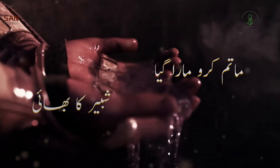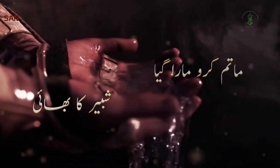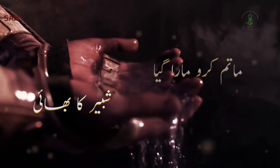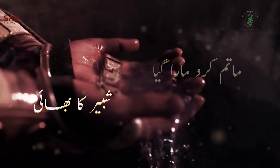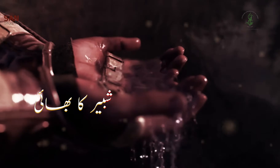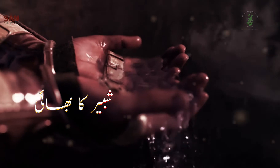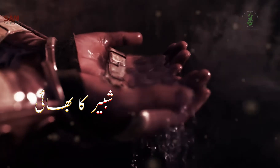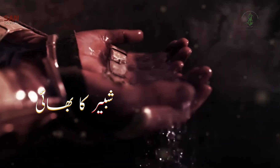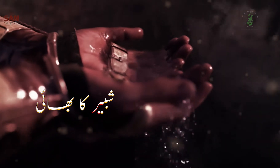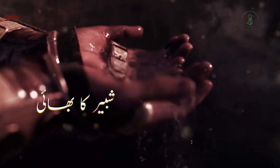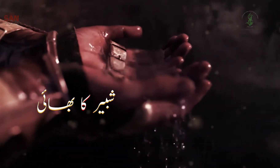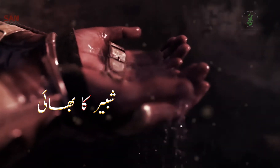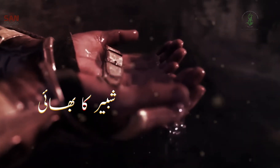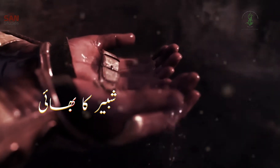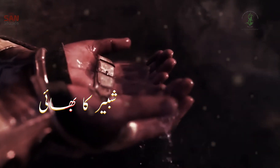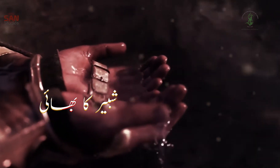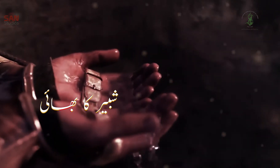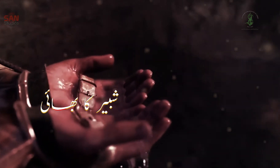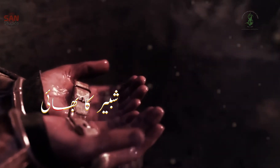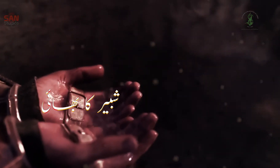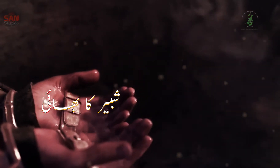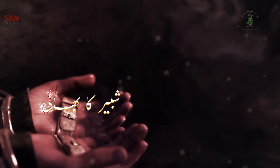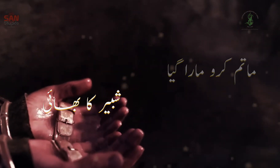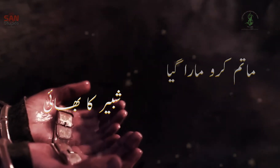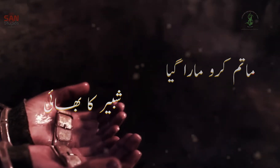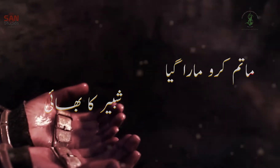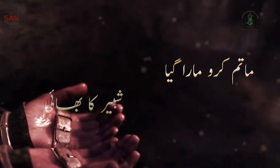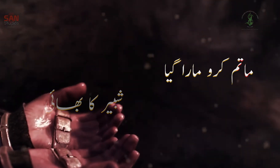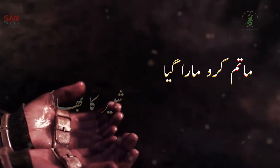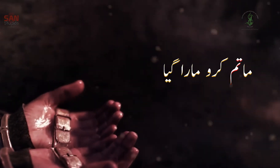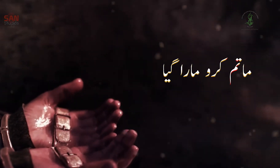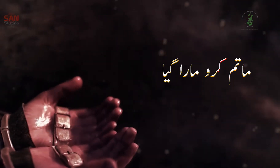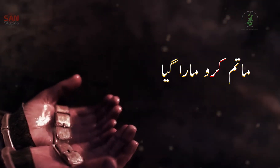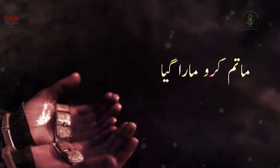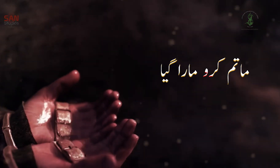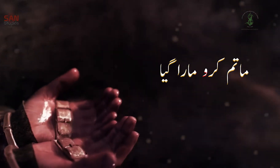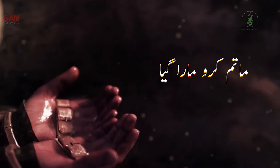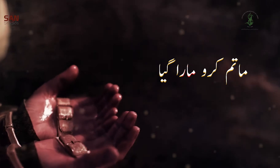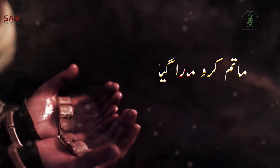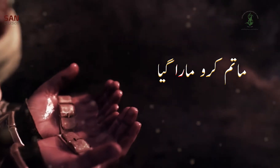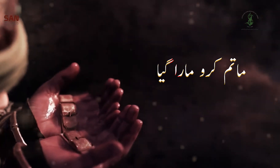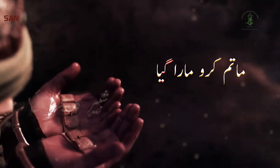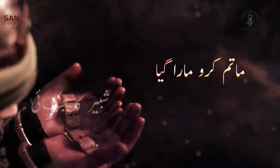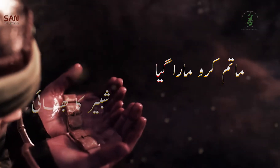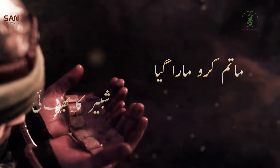شبیر کا بھائی اب ماتم کرو مارا